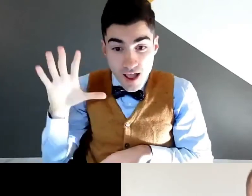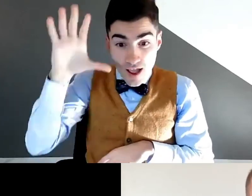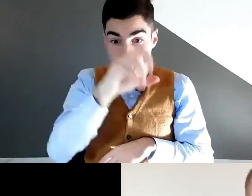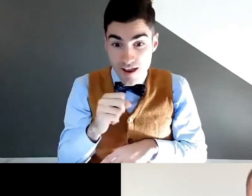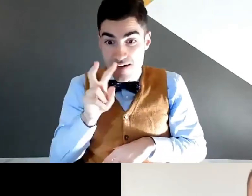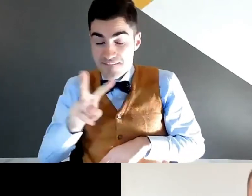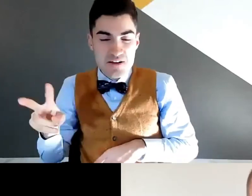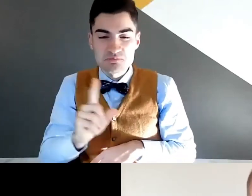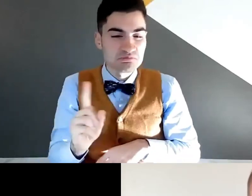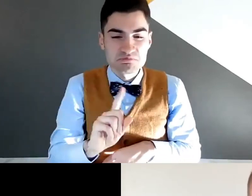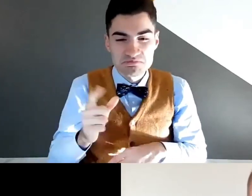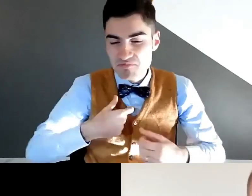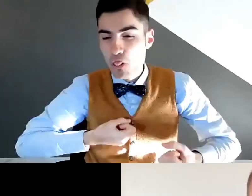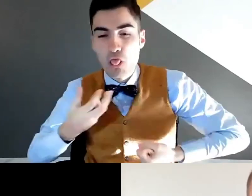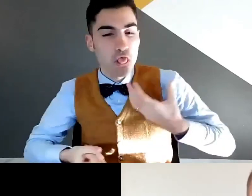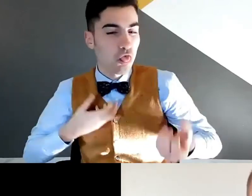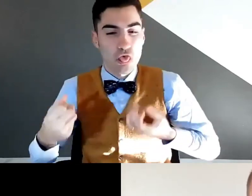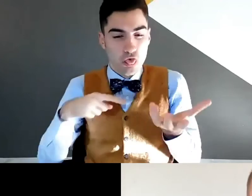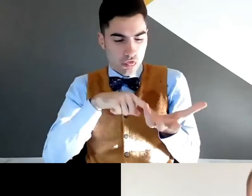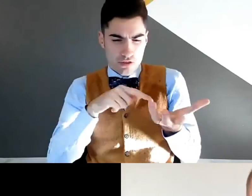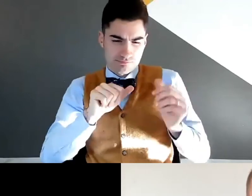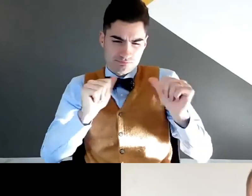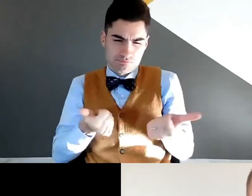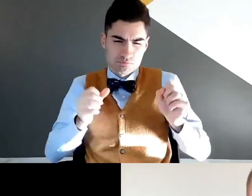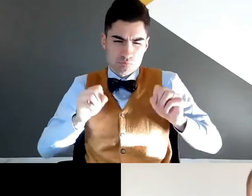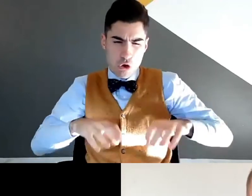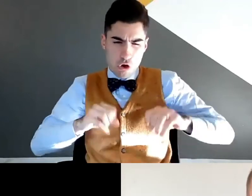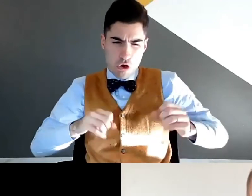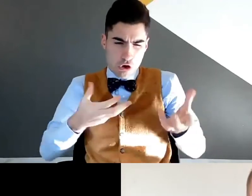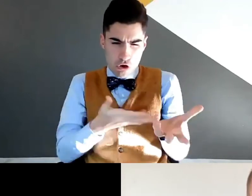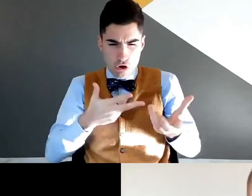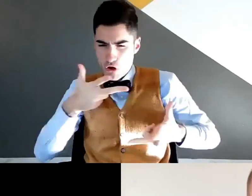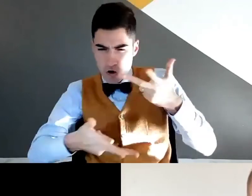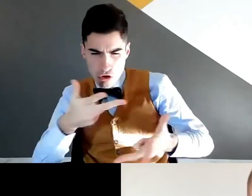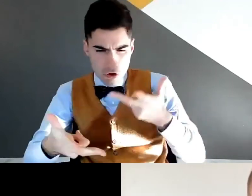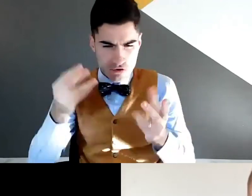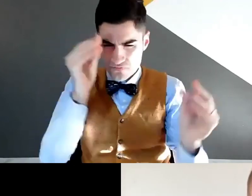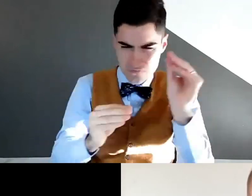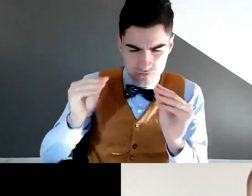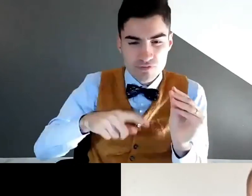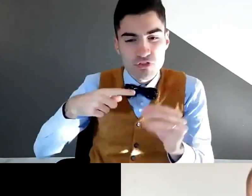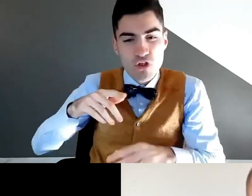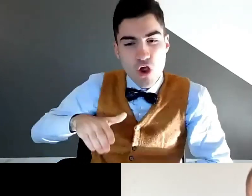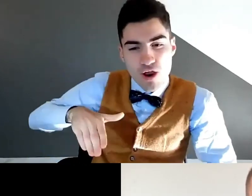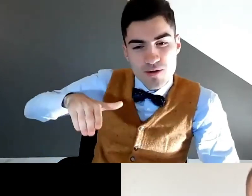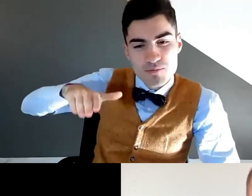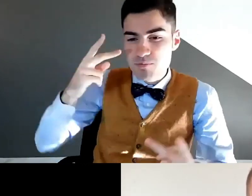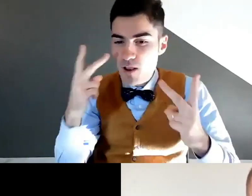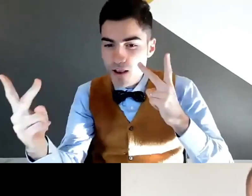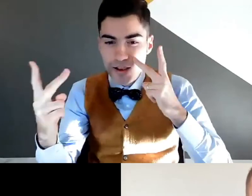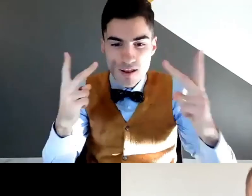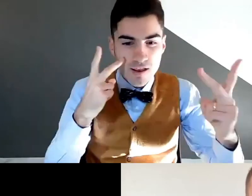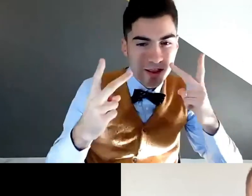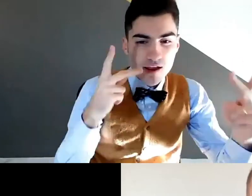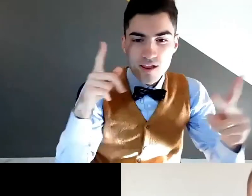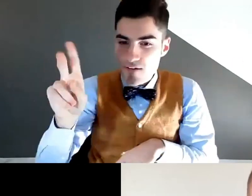che crescendo si è alimentato, non ci pensavo, io mi esprimevo, non sapevo che stavo facendo del visual vernacular.